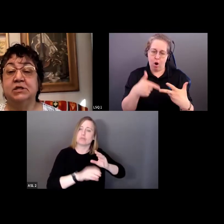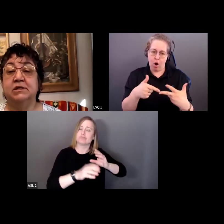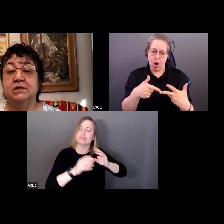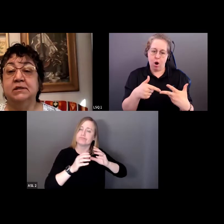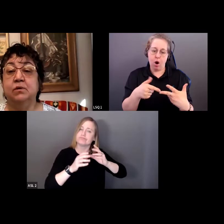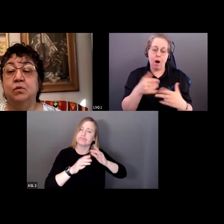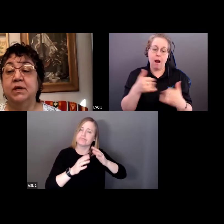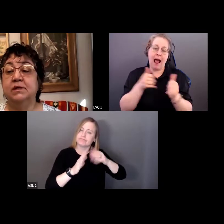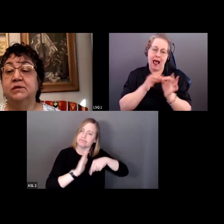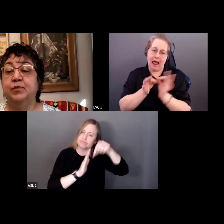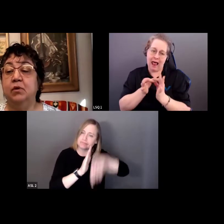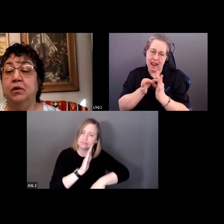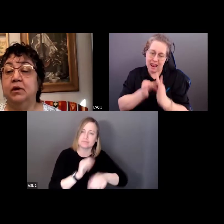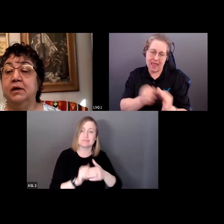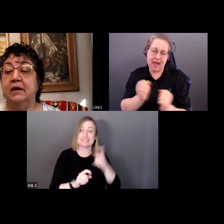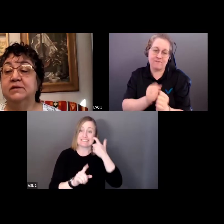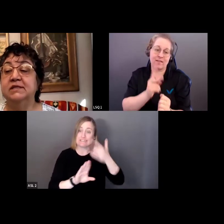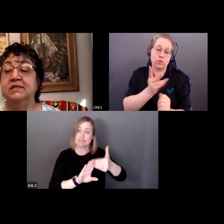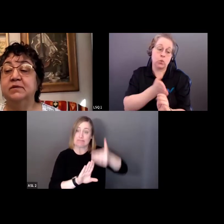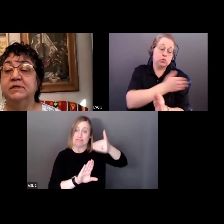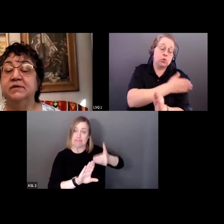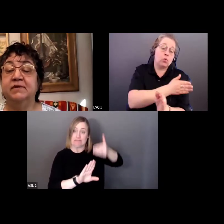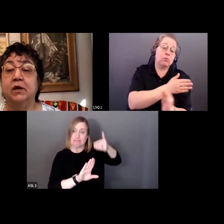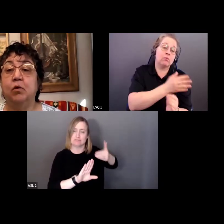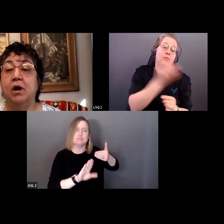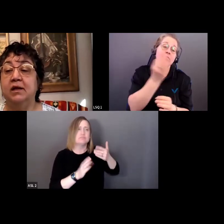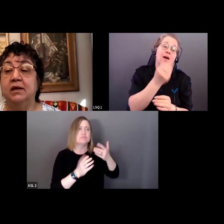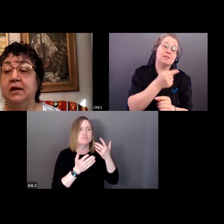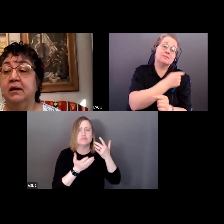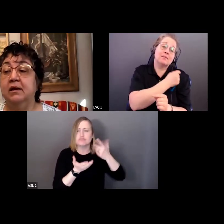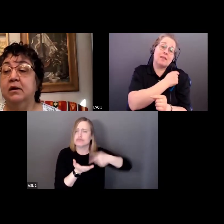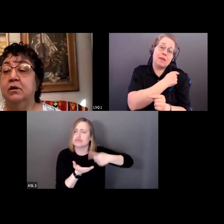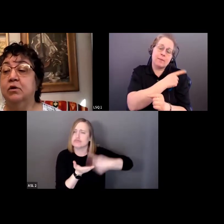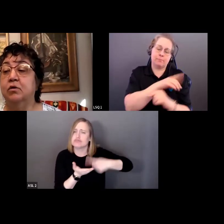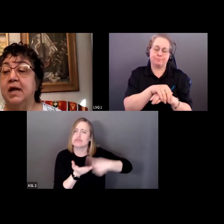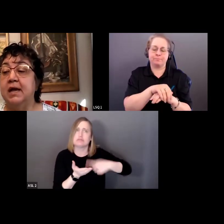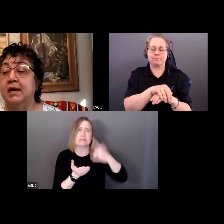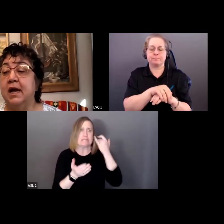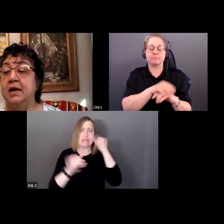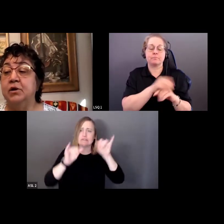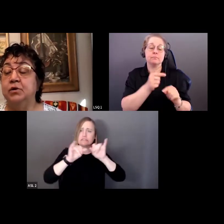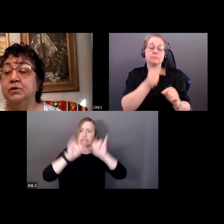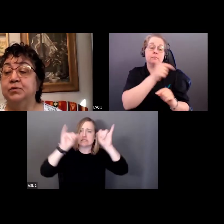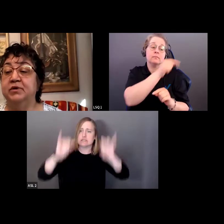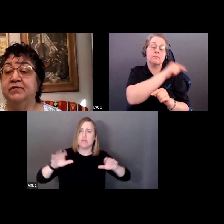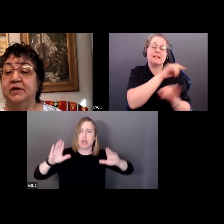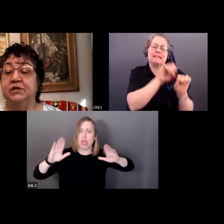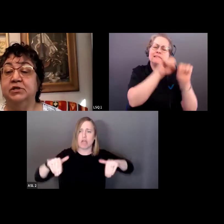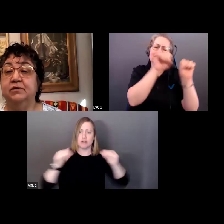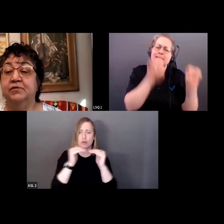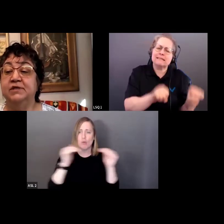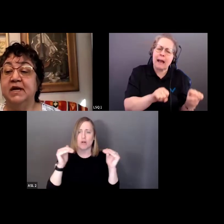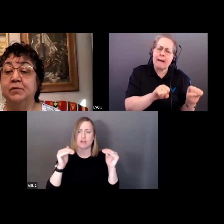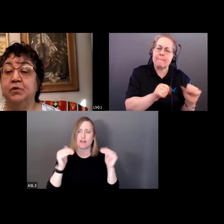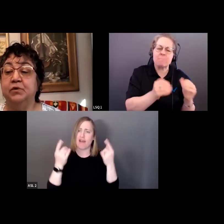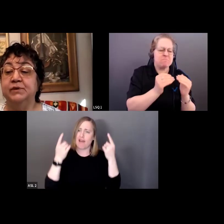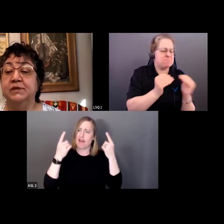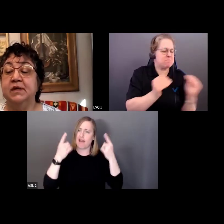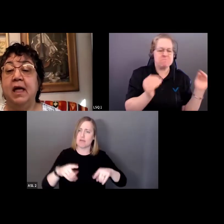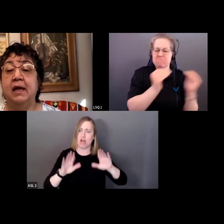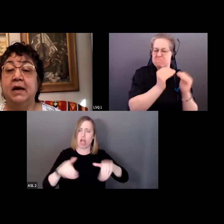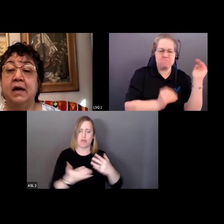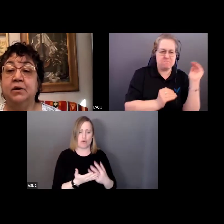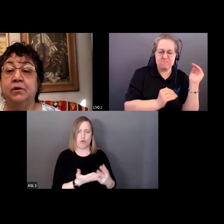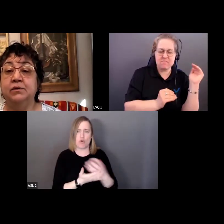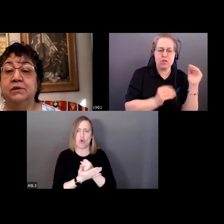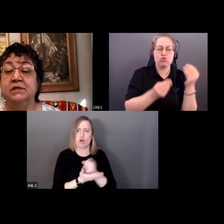séances précédentes. Au cours de ces séances, nous avons exploré la manière dont les systèmes d'inégalité créent des